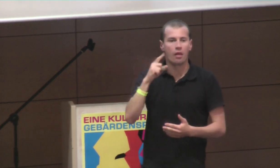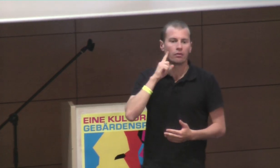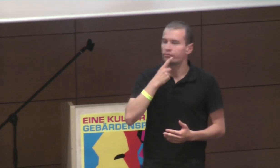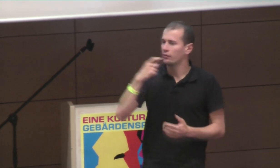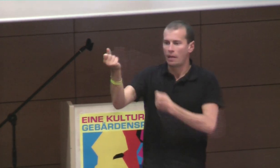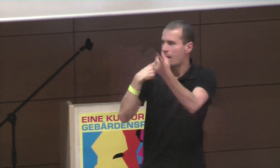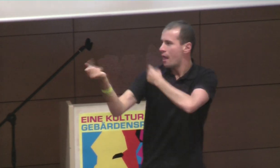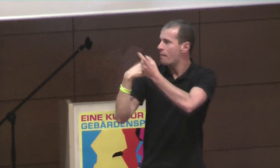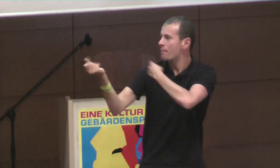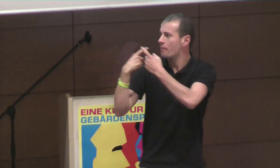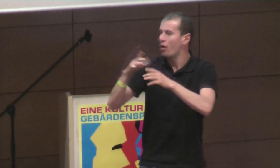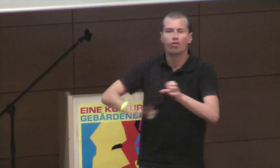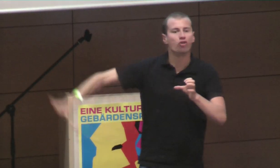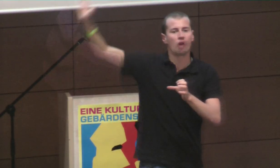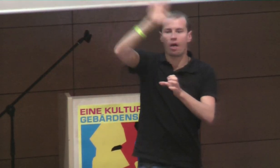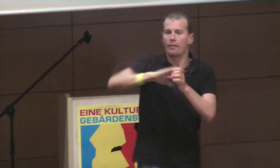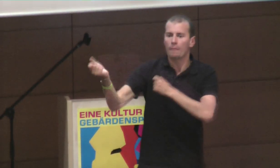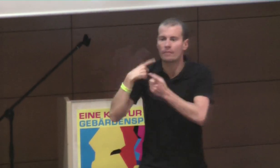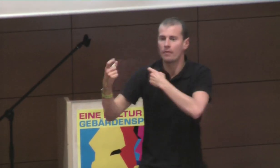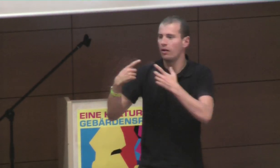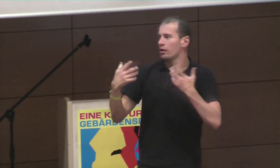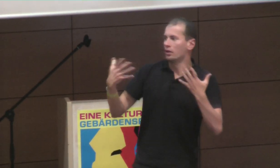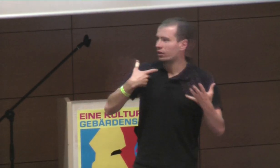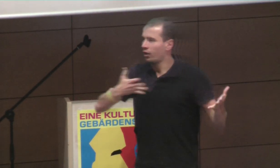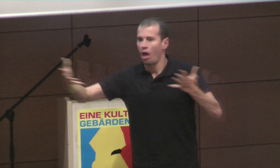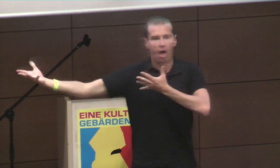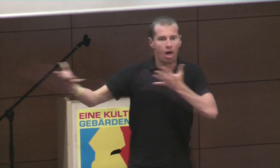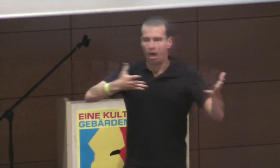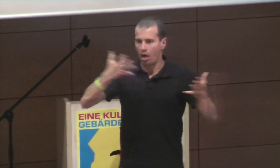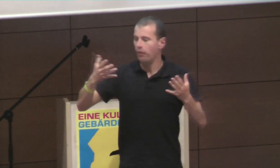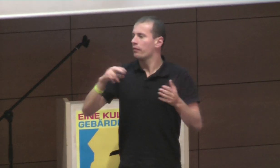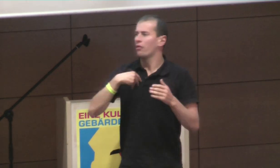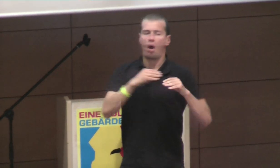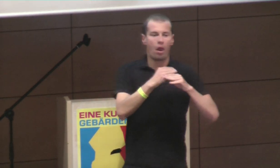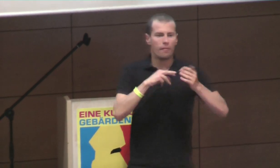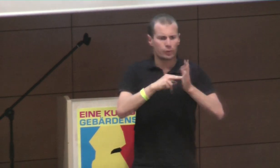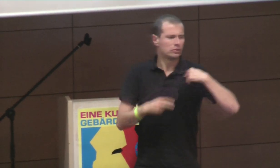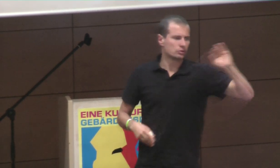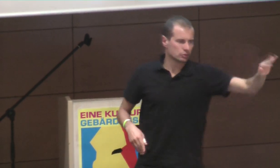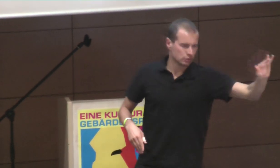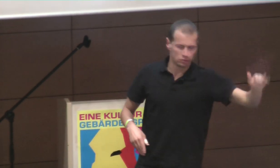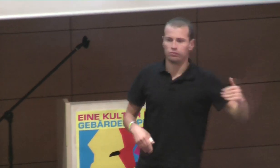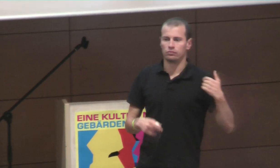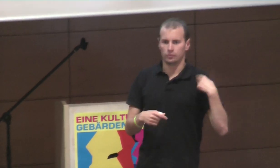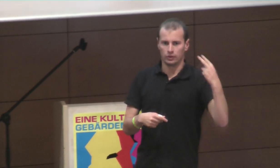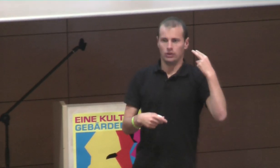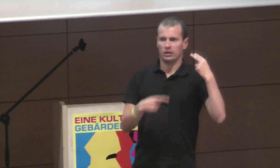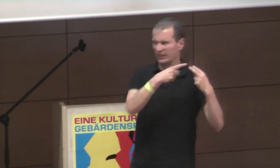auch nicht unsere, ähm, ne? Also ich kriege viele, viele E-Mails aus ganz Deutschland, die, ähm, tatsächlich mich ansprechen, als